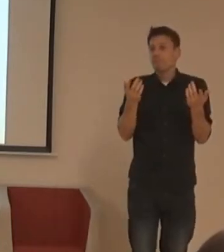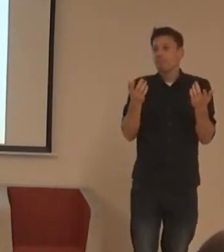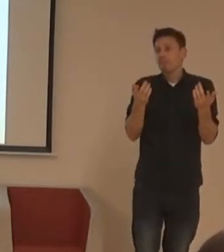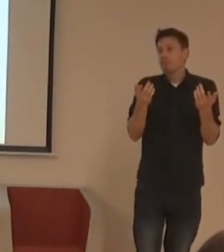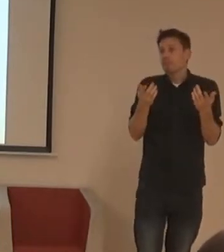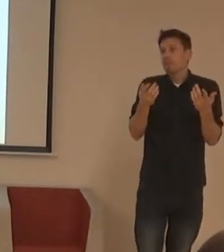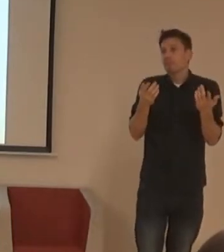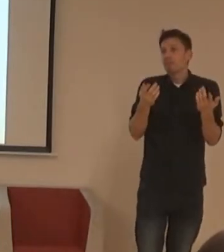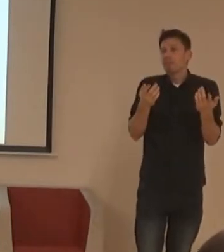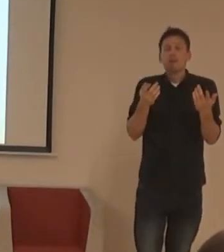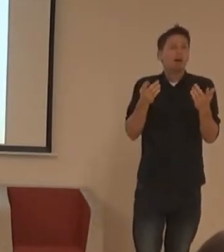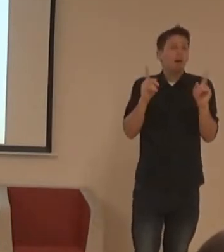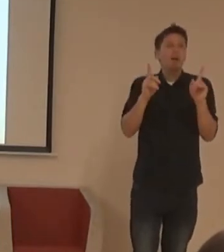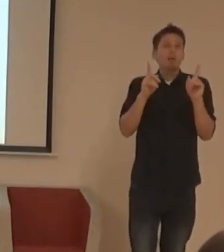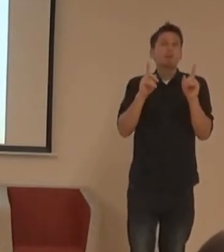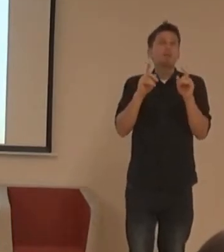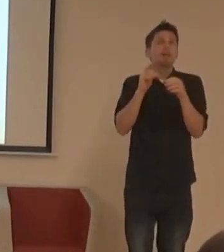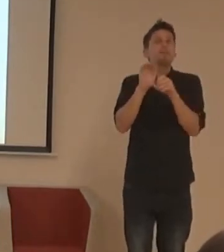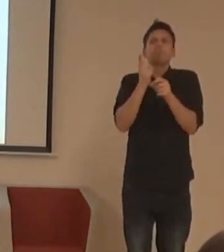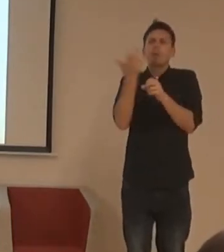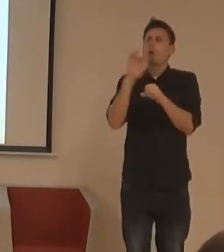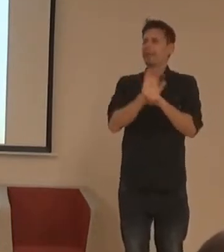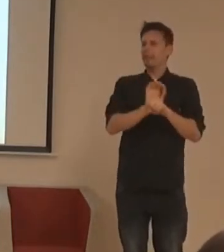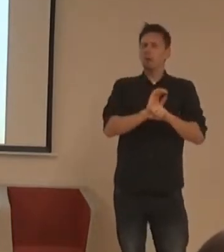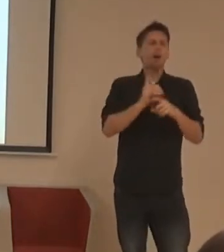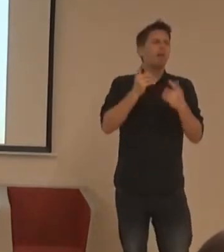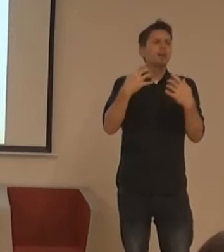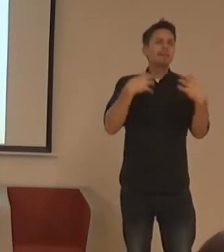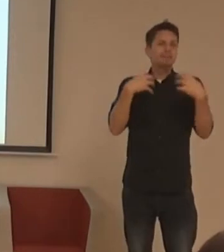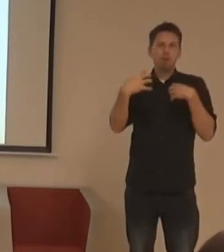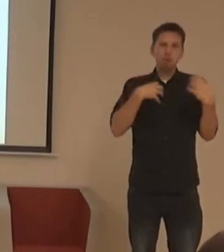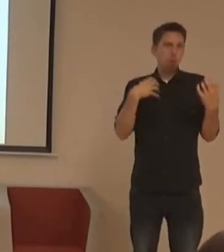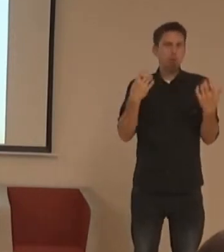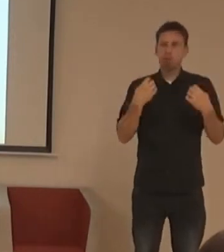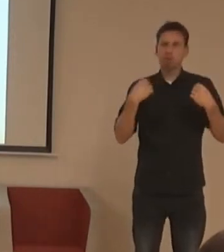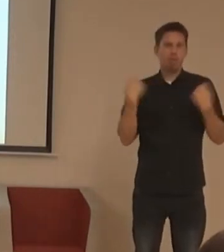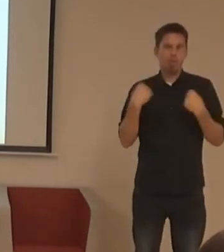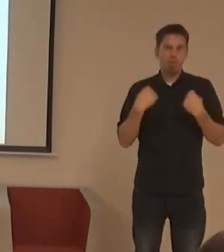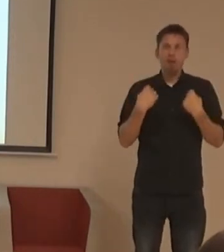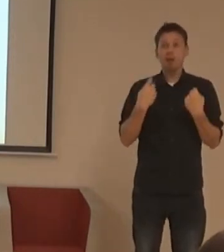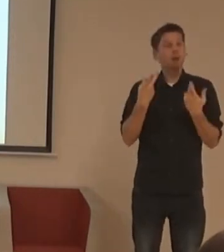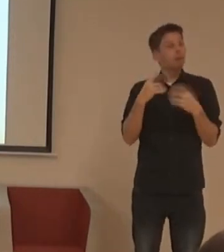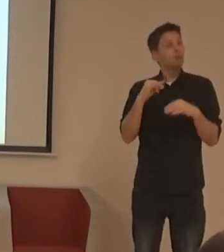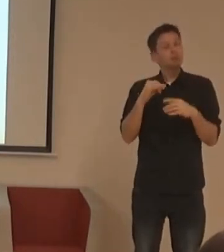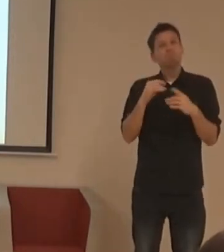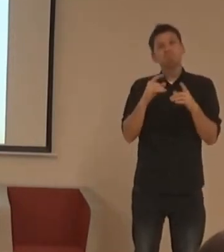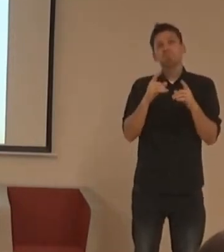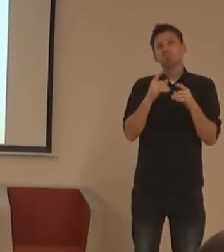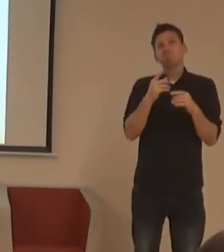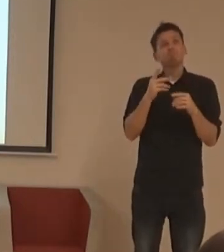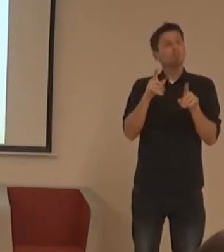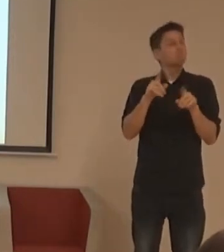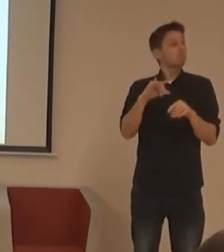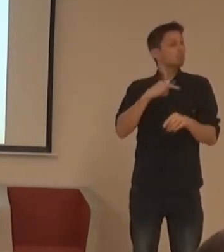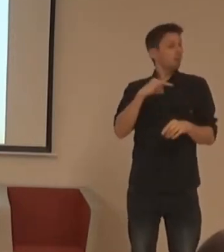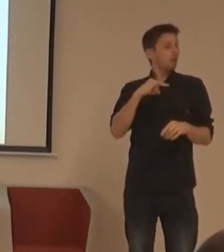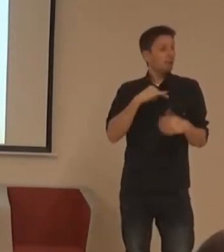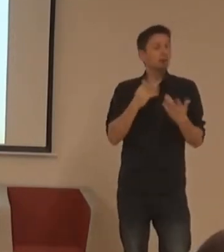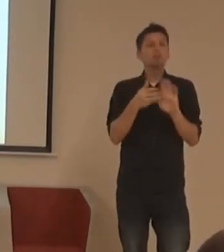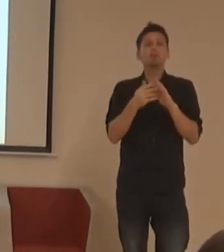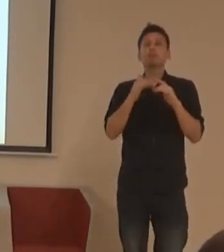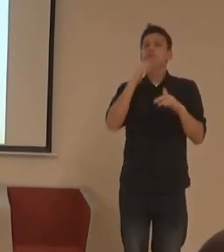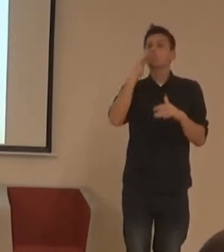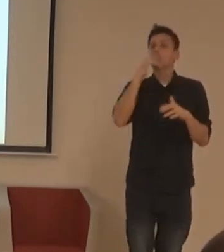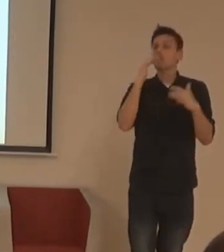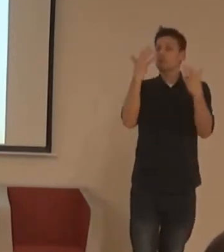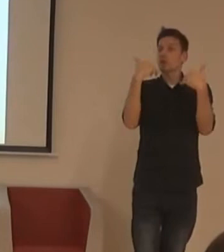vyzkoušené divadlo, mě by ale zajímala skuština a přednáško ve sáli, třeba